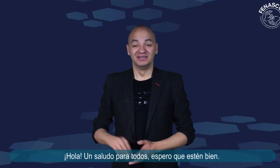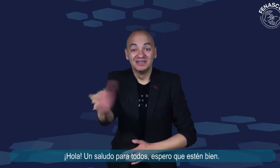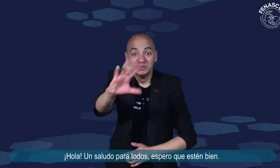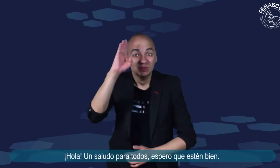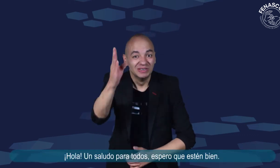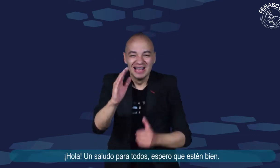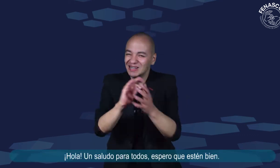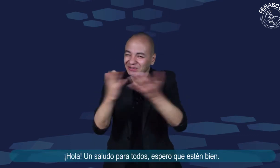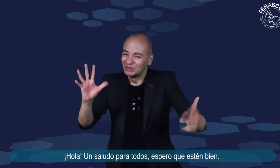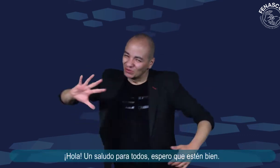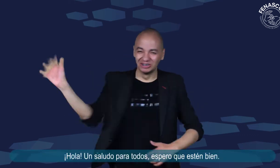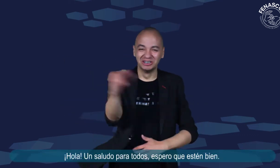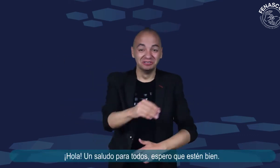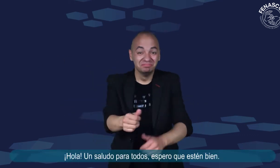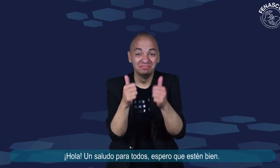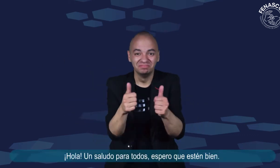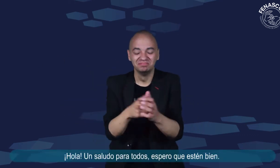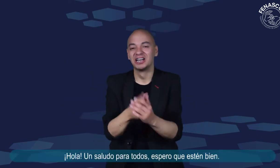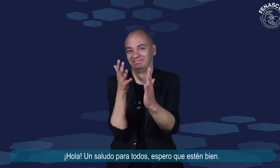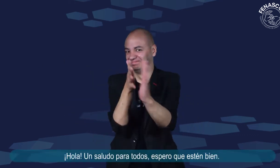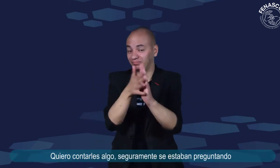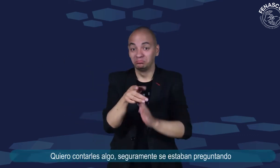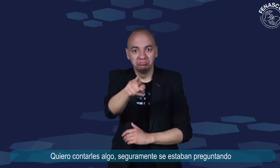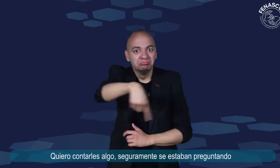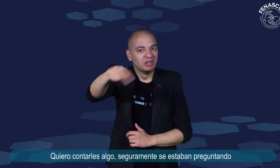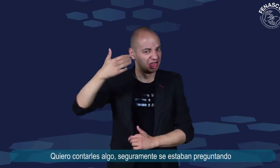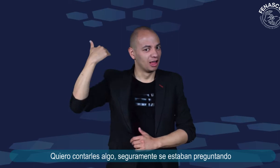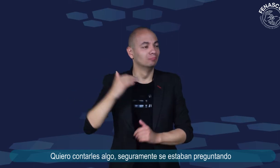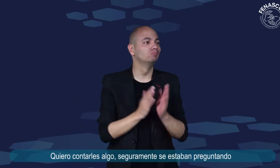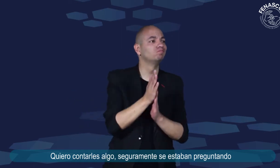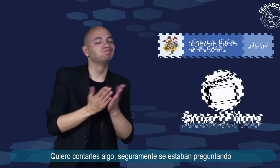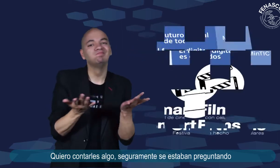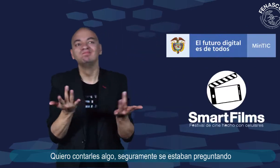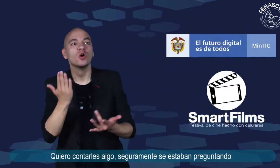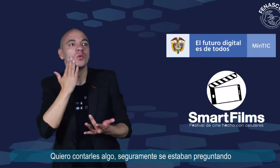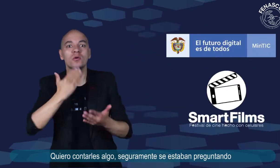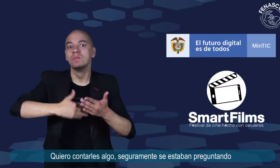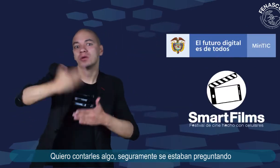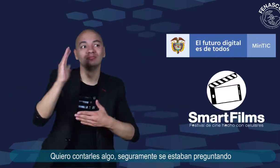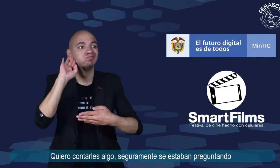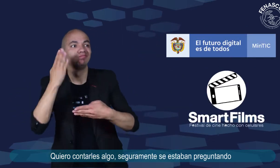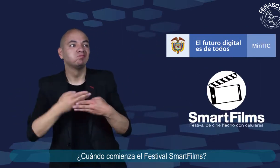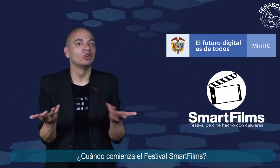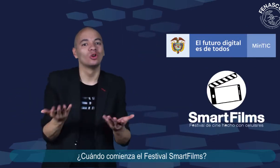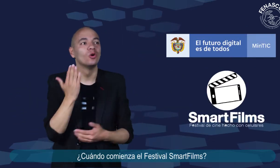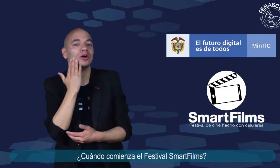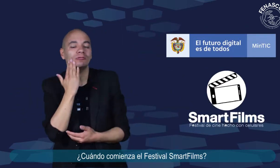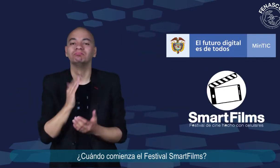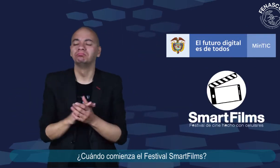Hola, un saludo para todos. Espero que estén bien. Quiero contarles algo. Seguramente se estaban preguntando, ¿cuándo